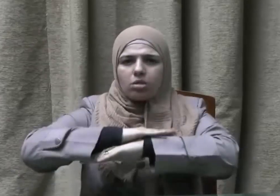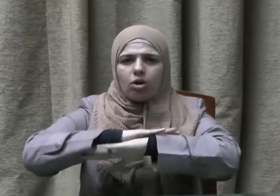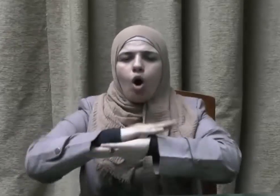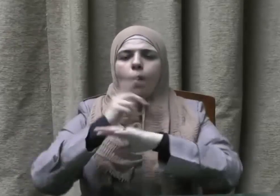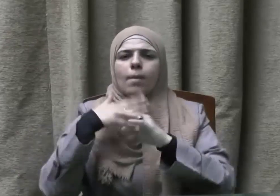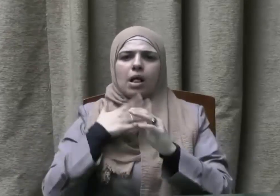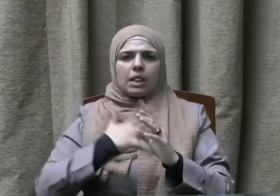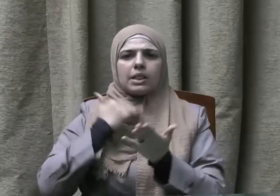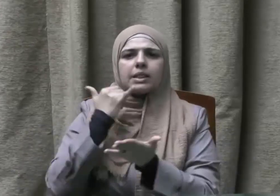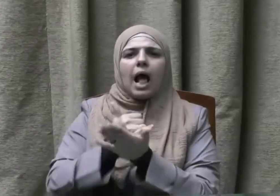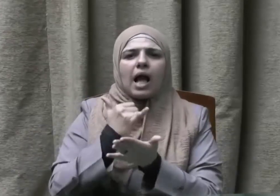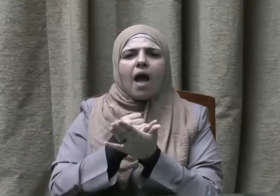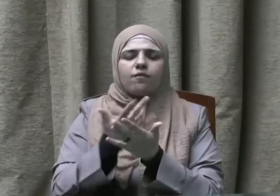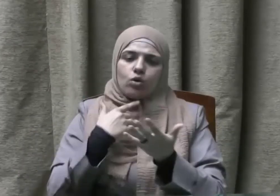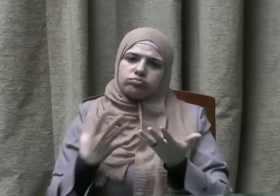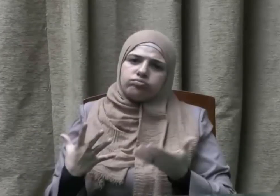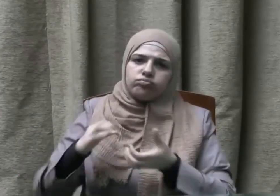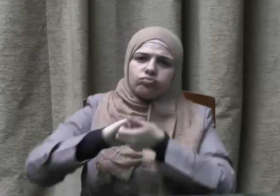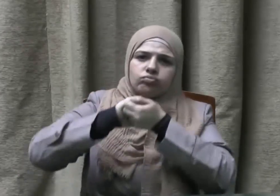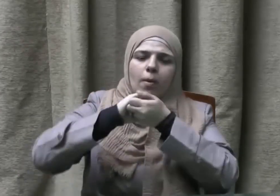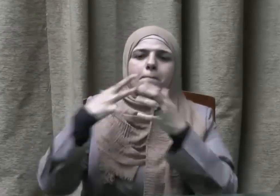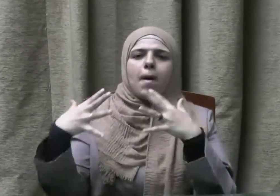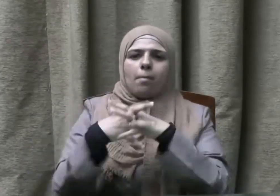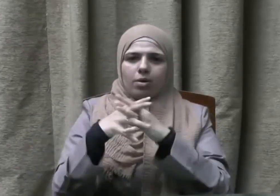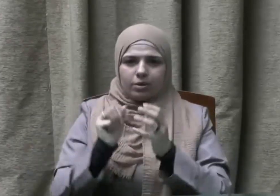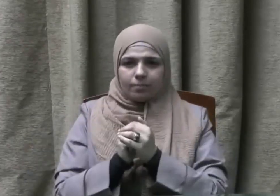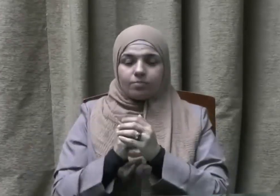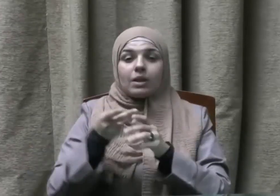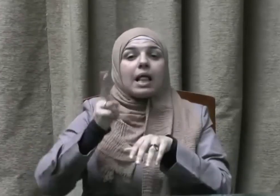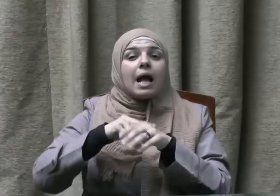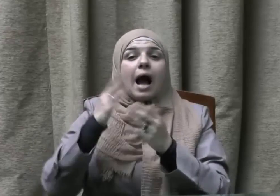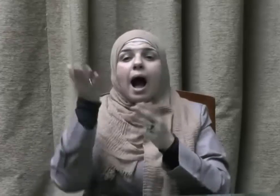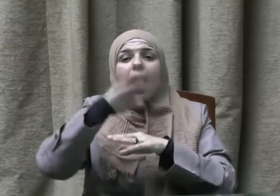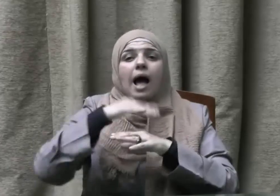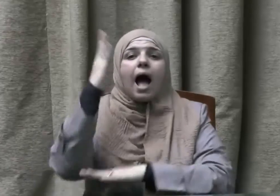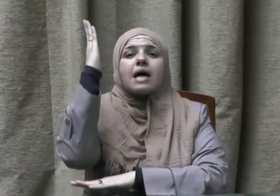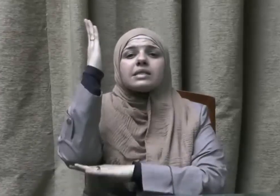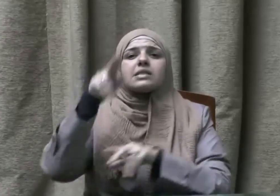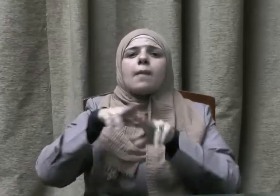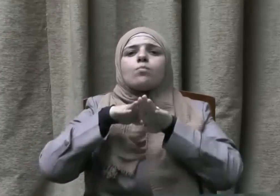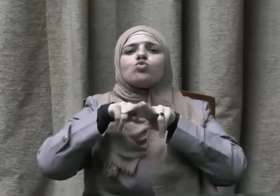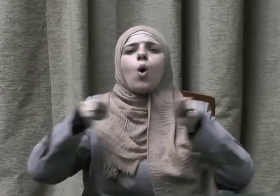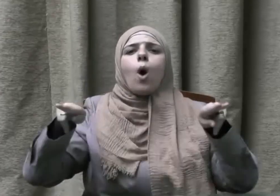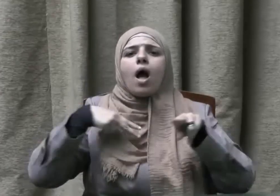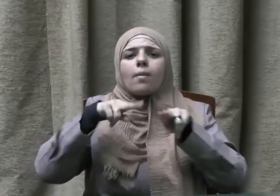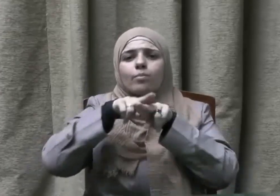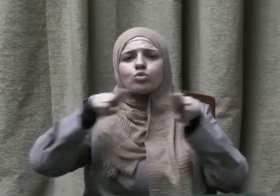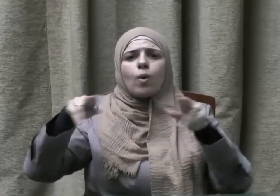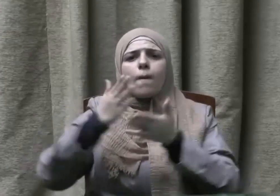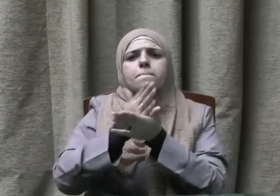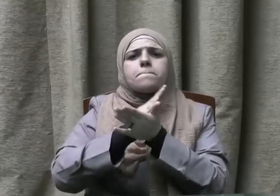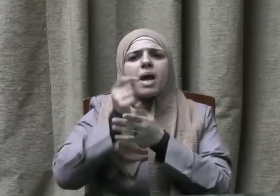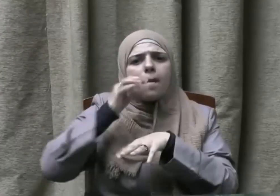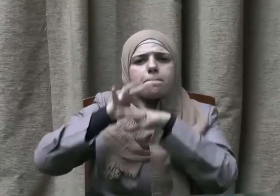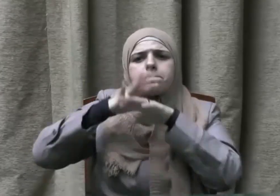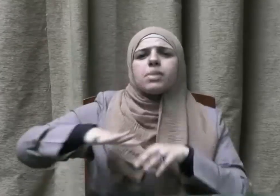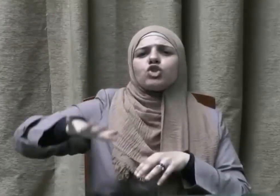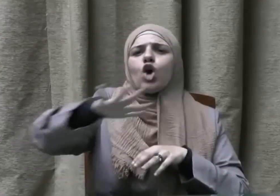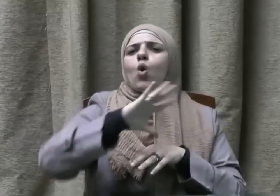والمتأمل في واقع الناس اليوم يجد منهم الفقير الذي لا يجد ما يسد جوعه والمريض